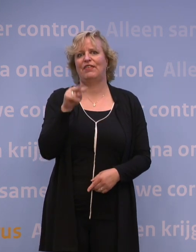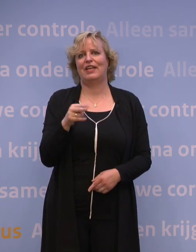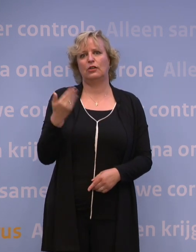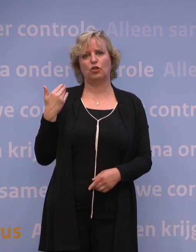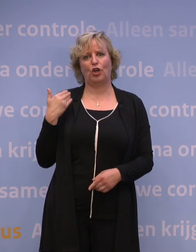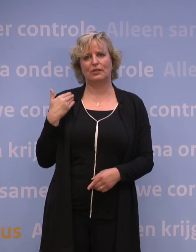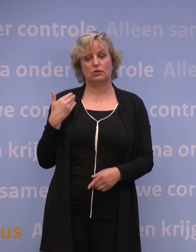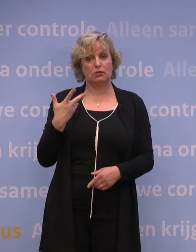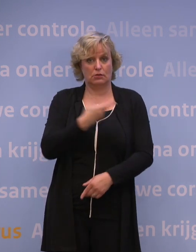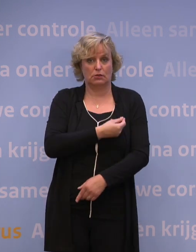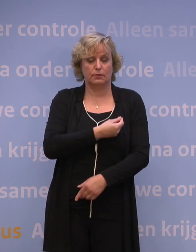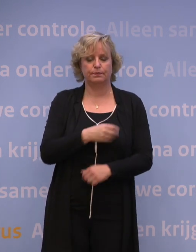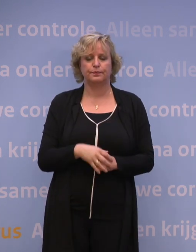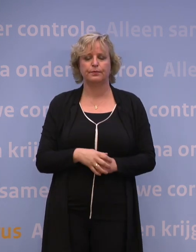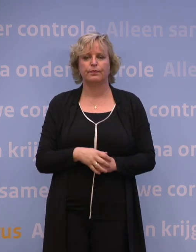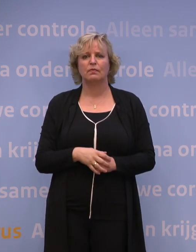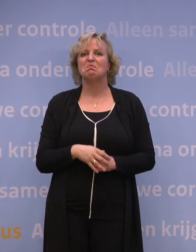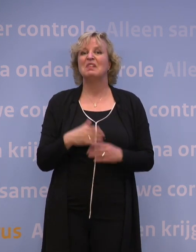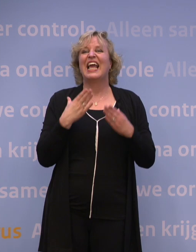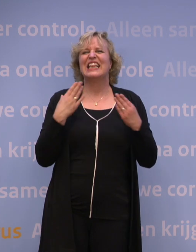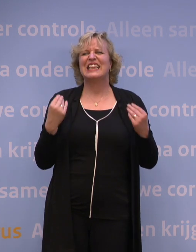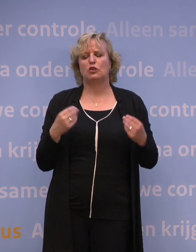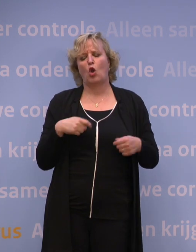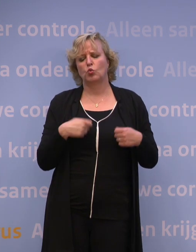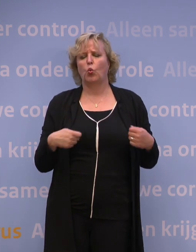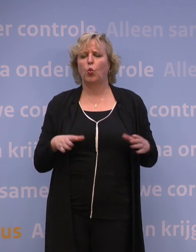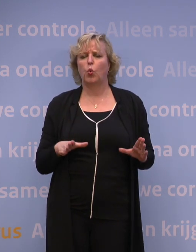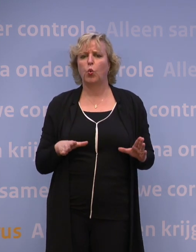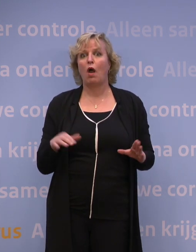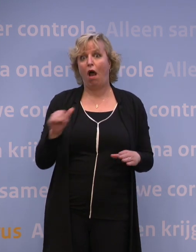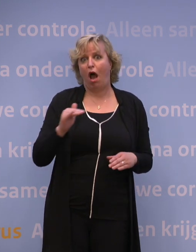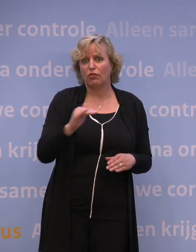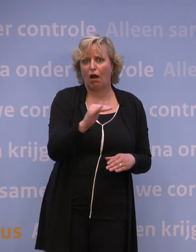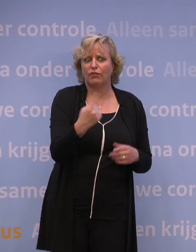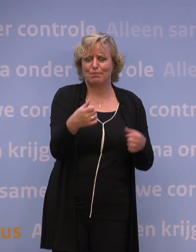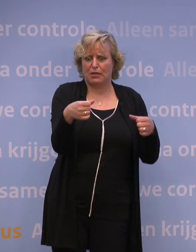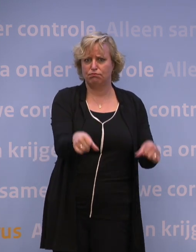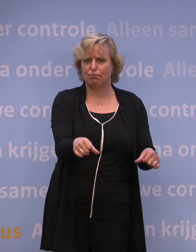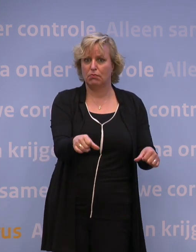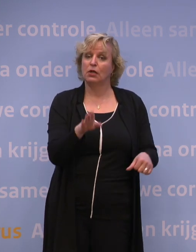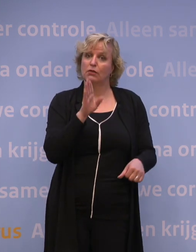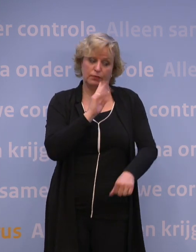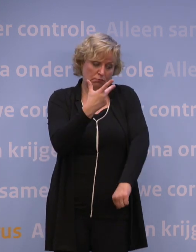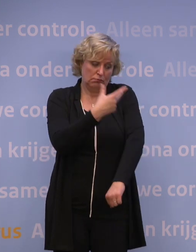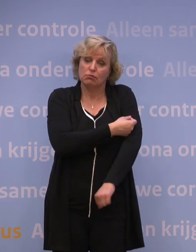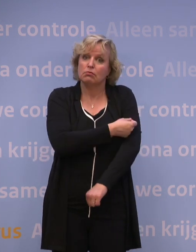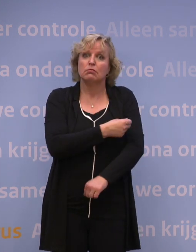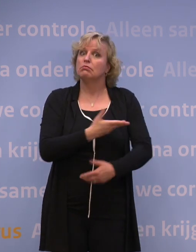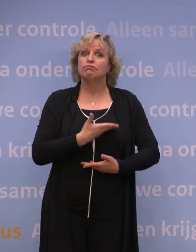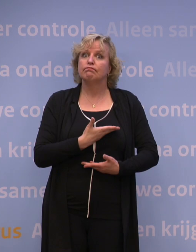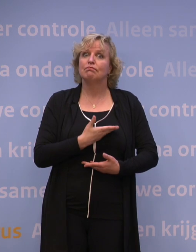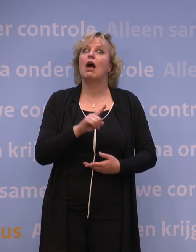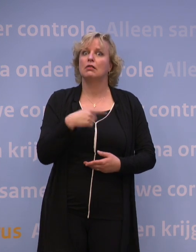niet in Nederland, maar de meeste landen zullen ietsje strenger zijn. En als je dan niet op tijd geprikt bent, kun je dat DCC ook krijgen met een negatieve